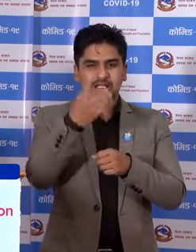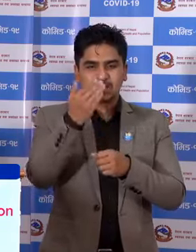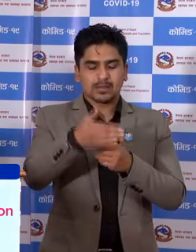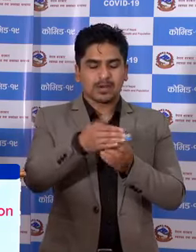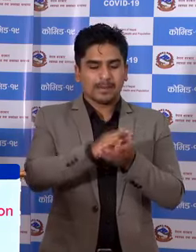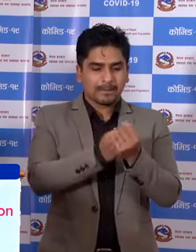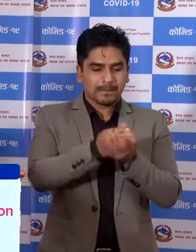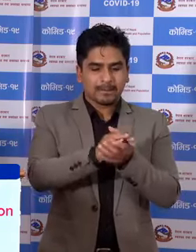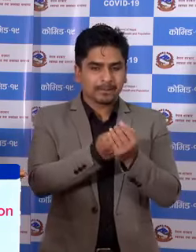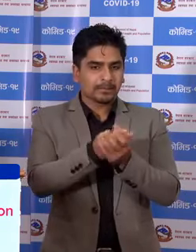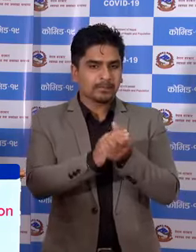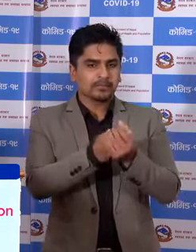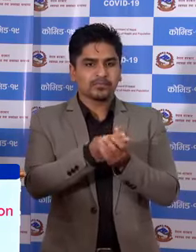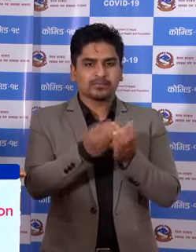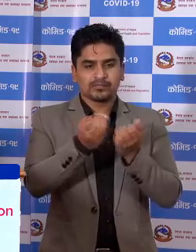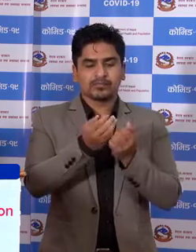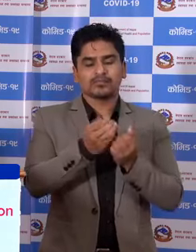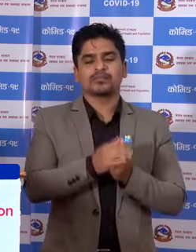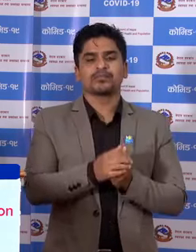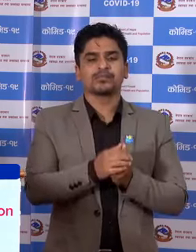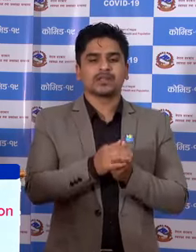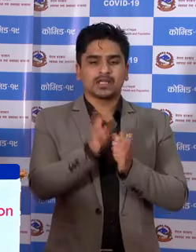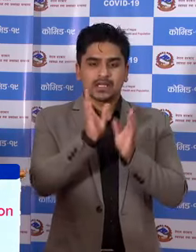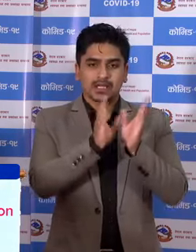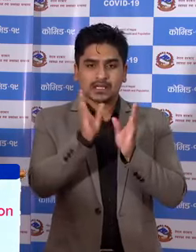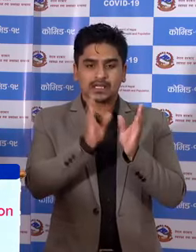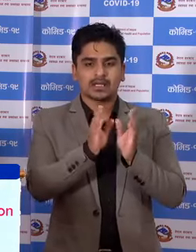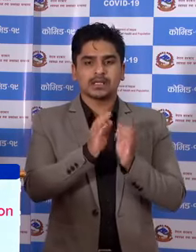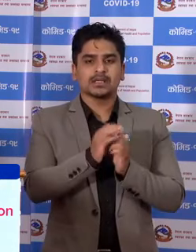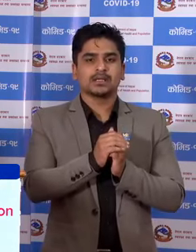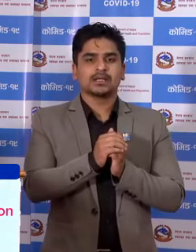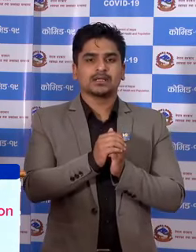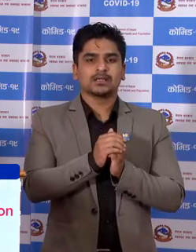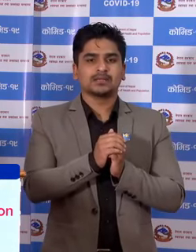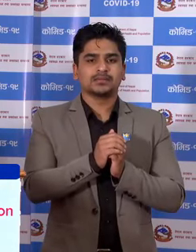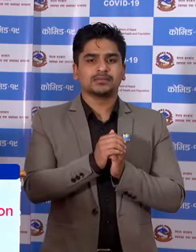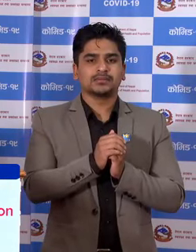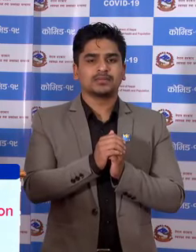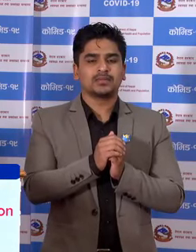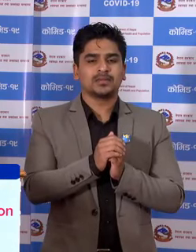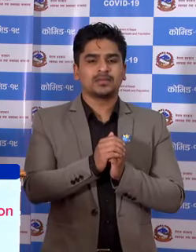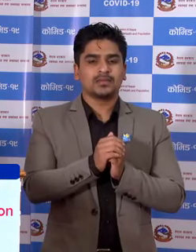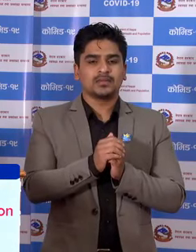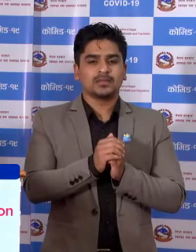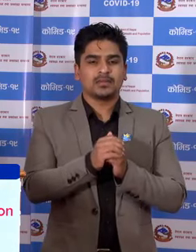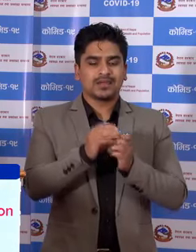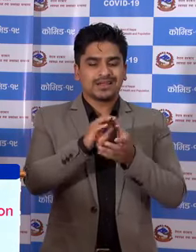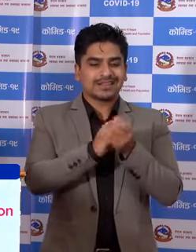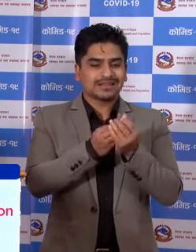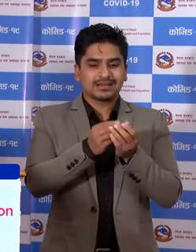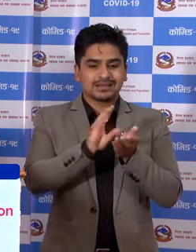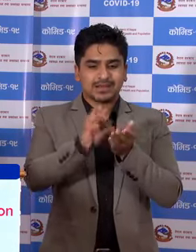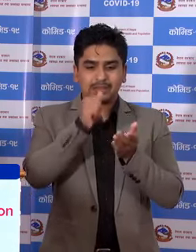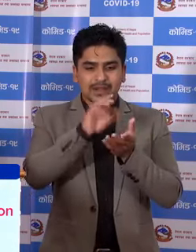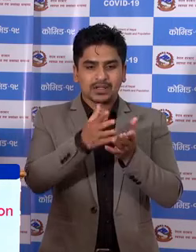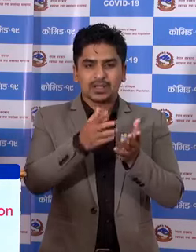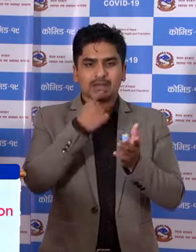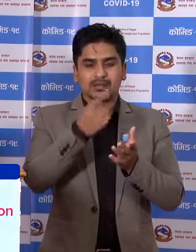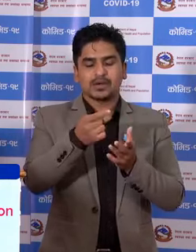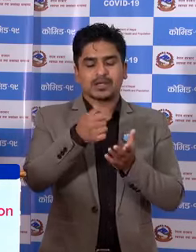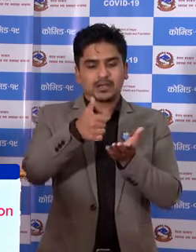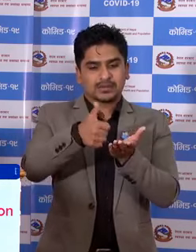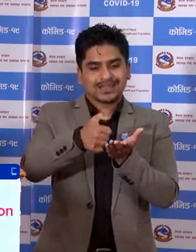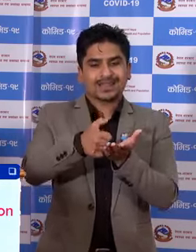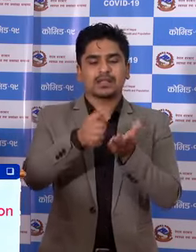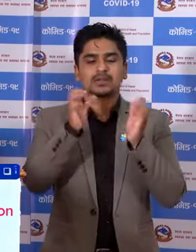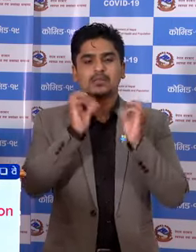हाथ दुने दुनूस एदी उपलब्द नवाई को खंडा मां अलको अल बेस